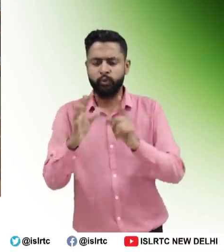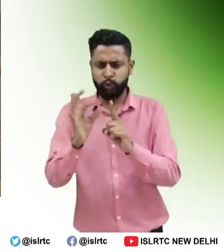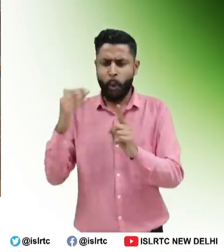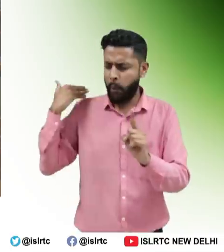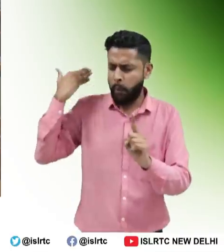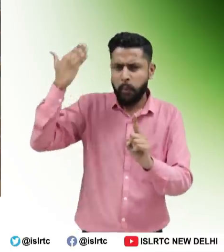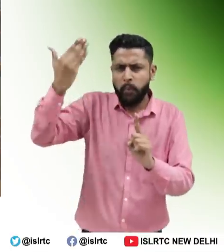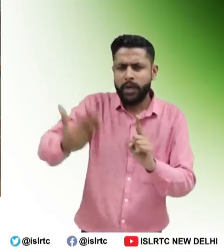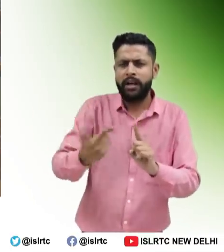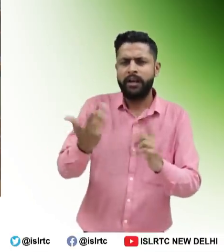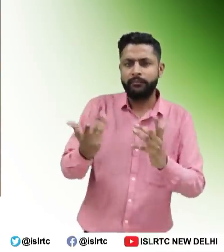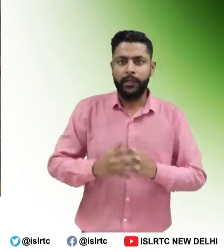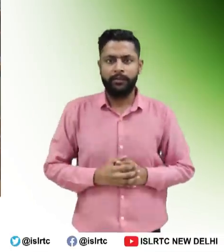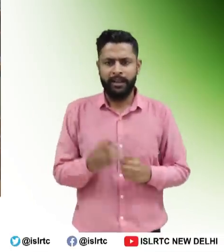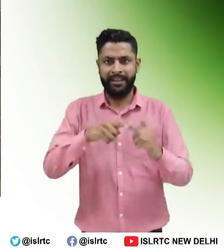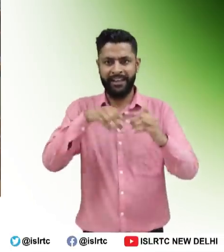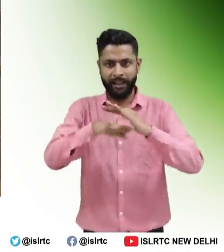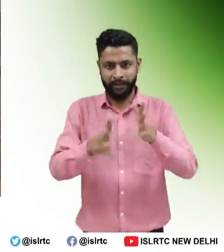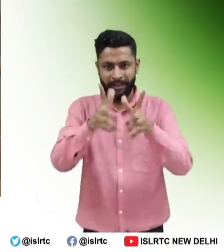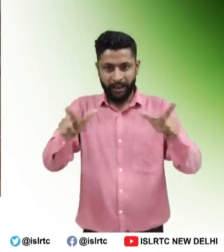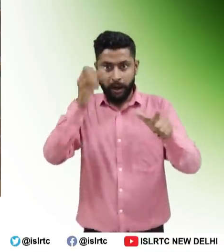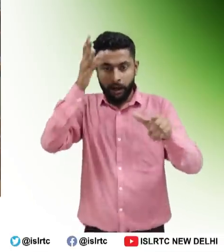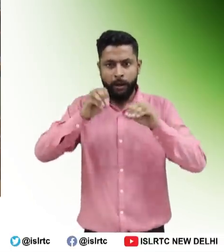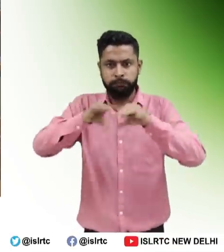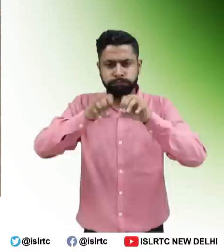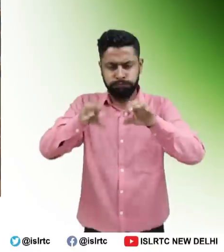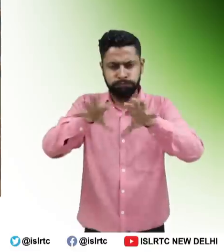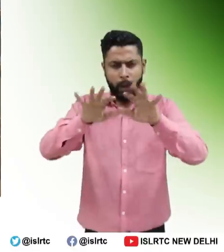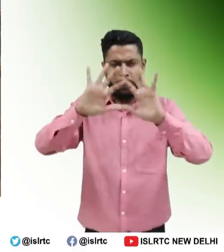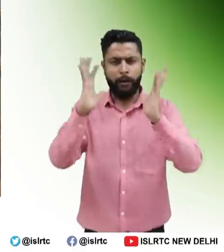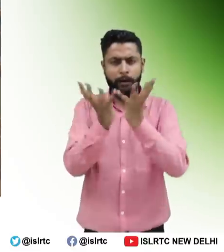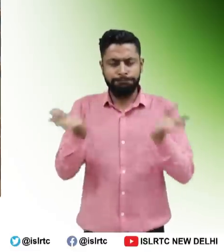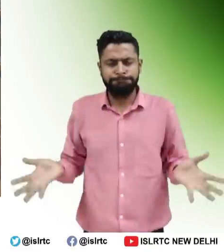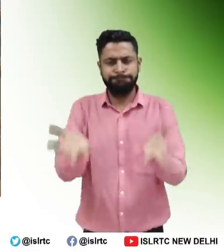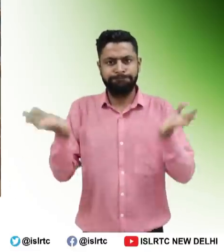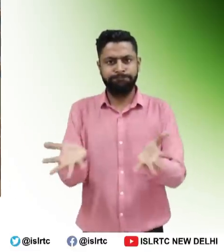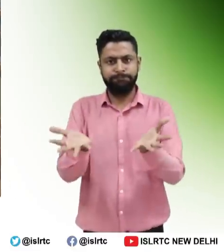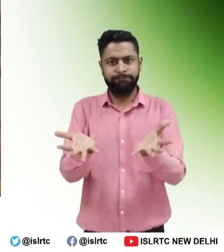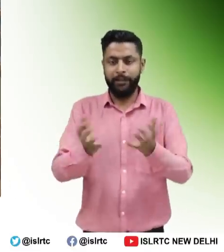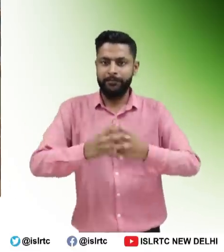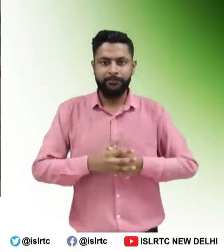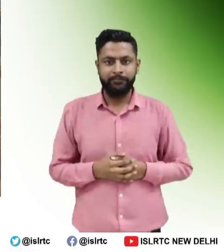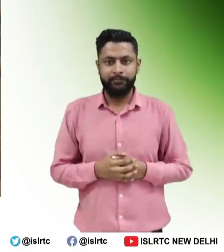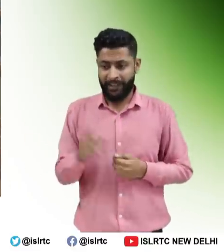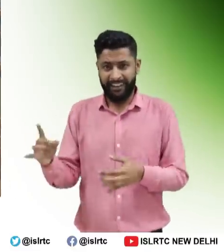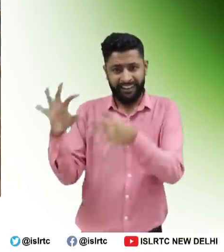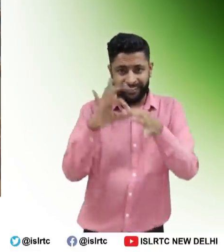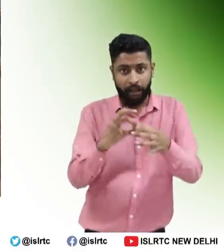एवं विशोस्तर पर सिकृतिके प्रयास में भारत भी पूरे उस्जाह से आपना सहयोग दे रहा है